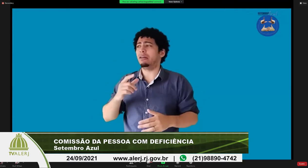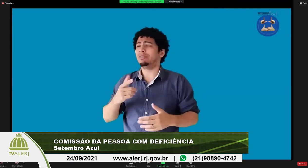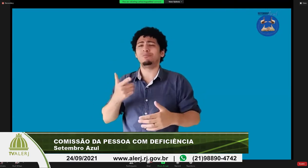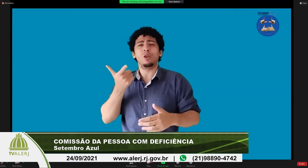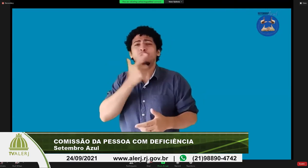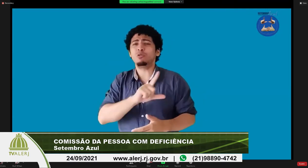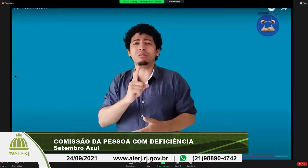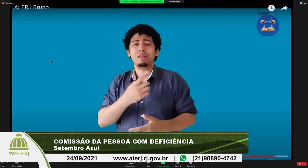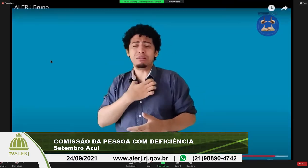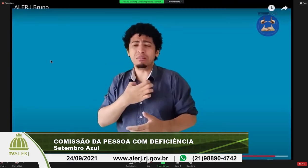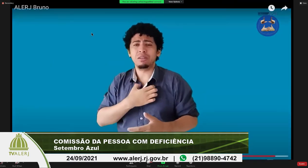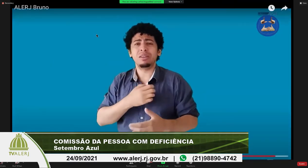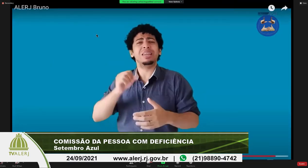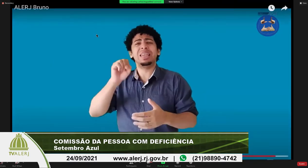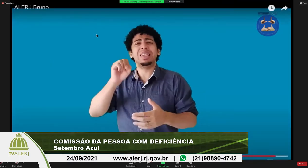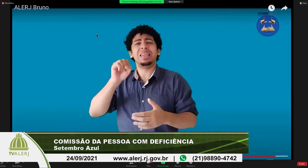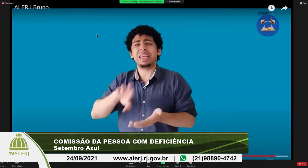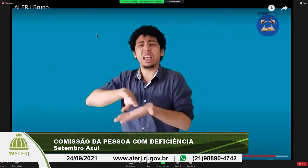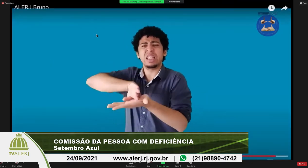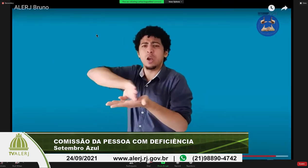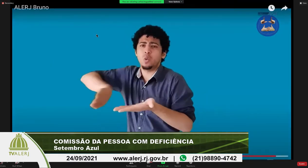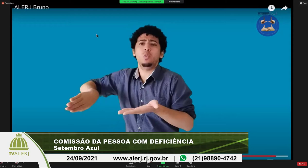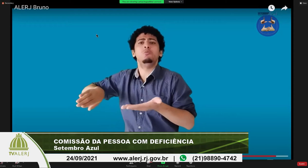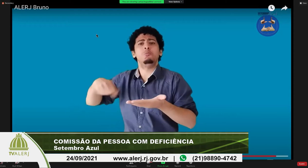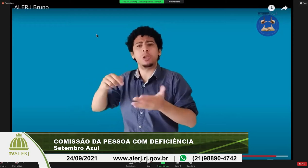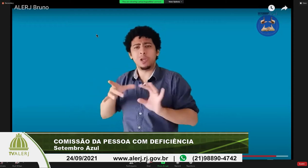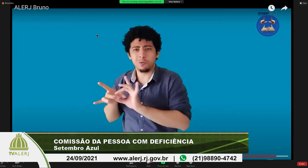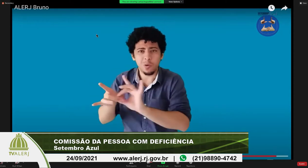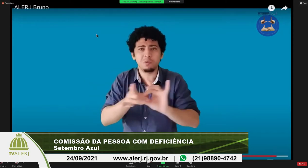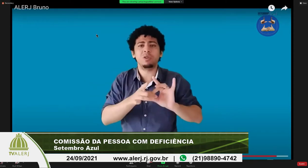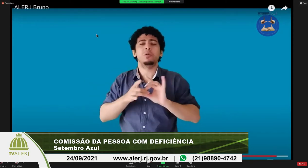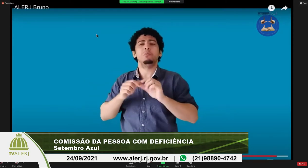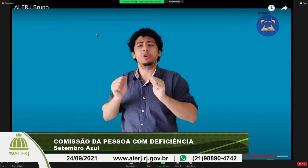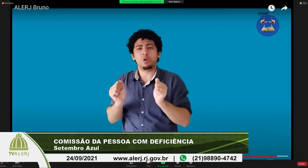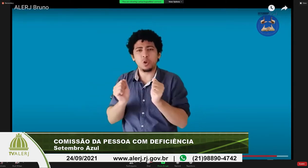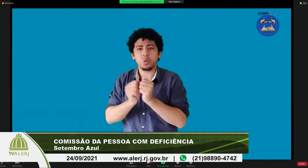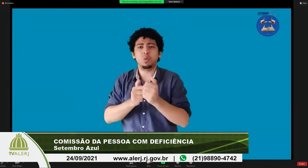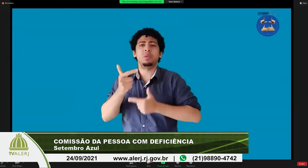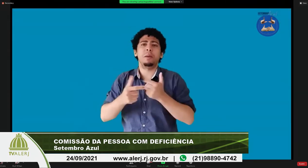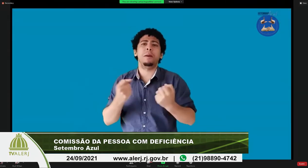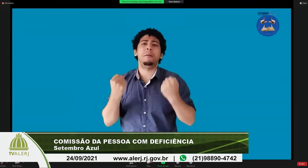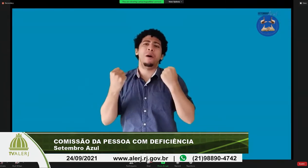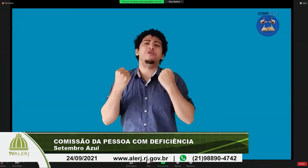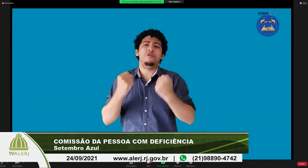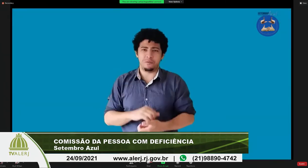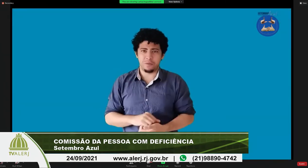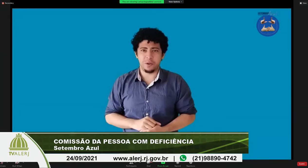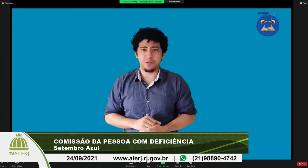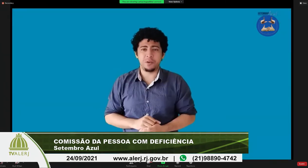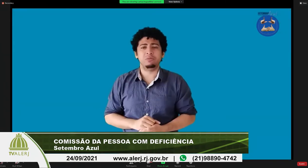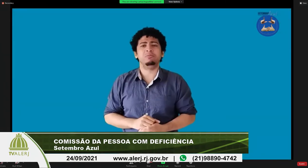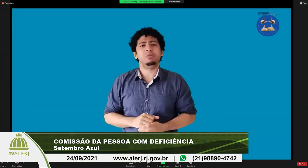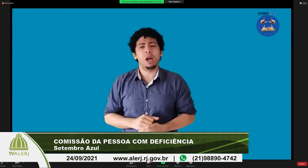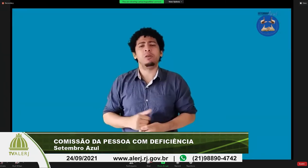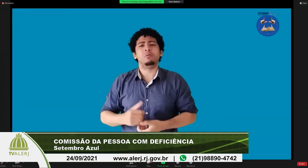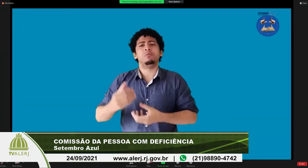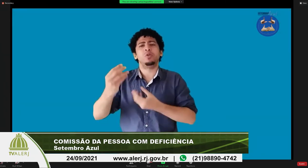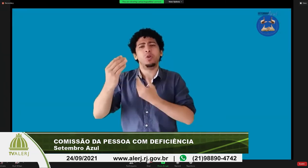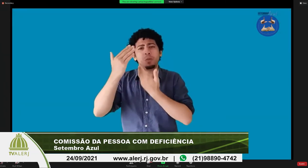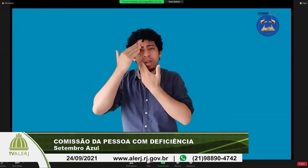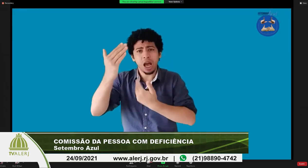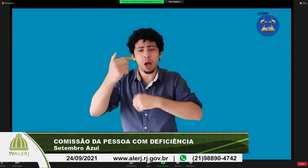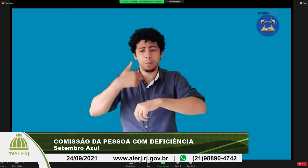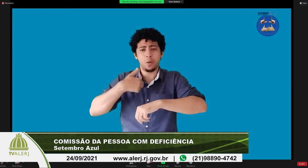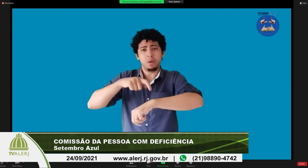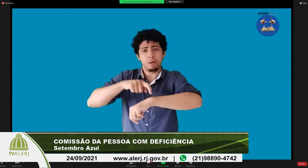as barreiras conseguimos acabar com todo tipo de preconceito nós possamos em si em união em força de trabalho resolver